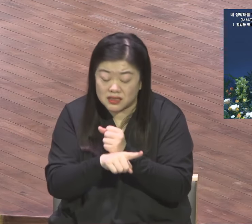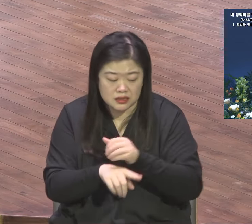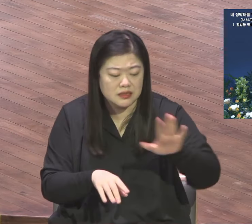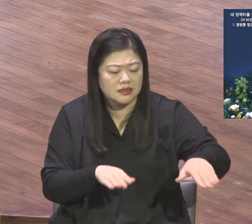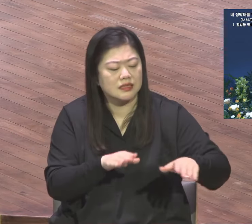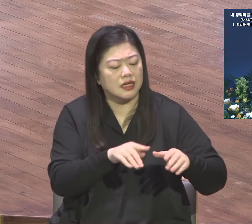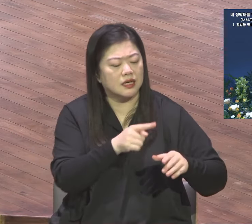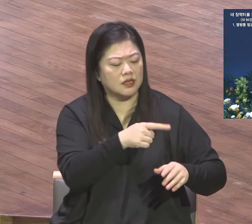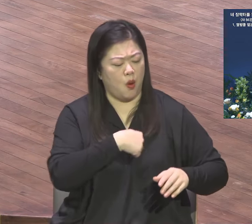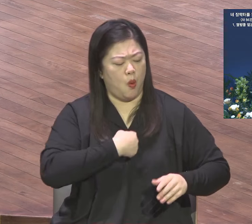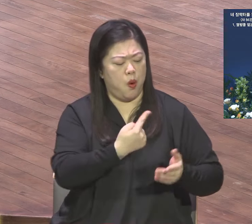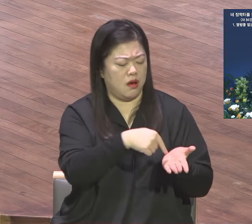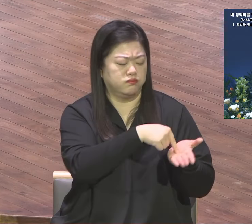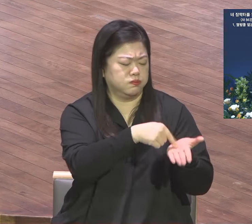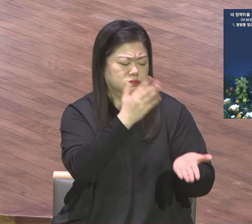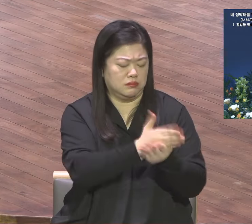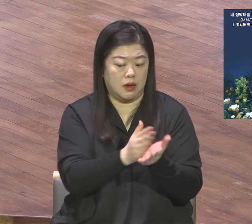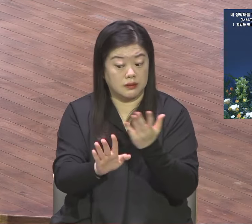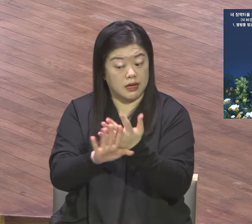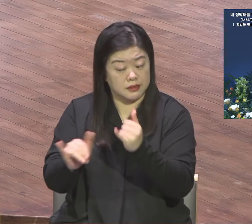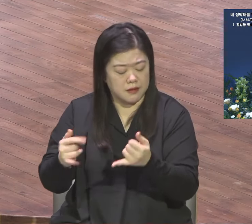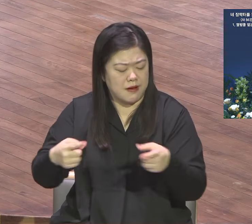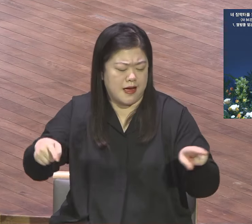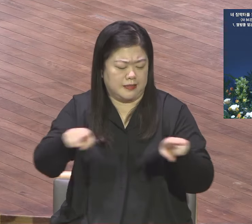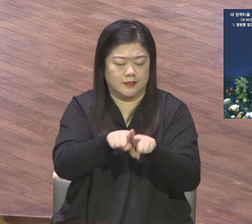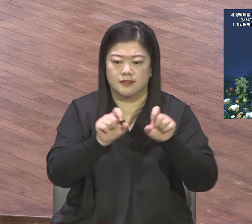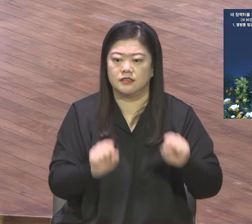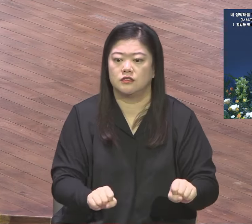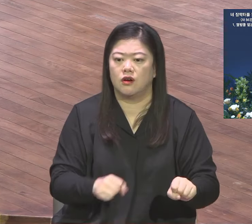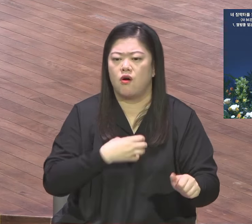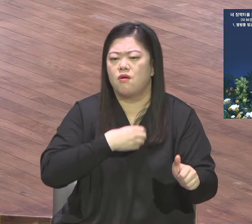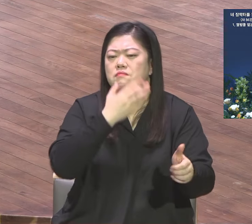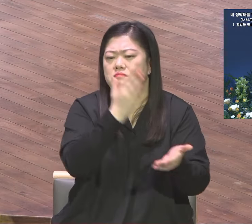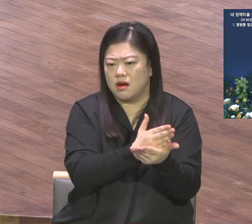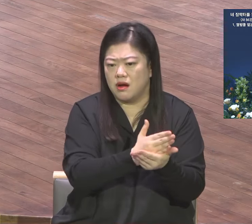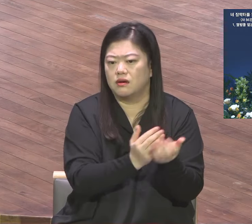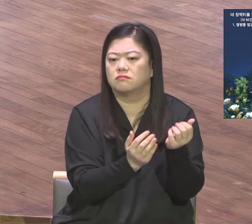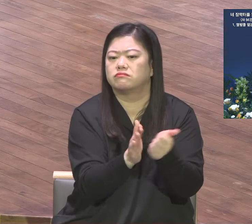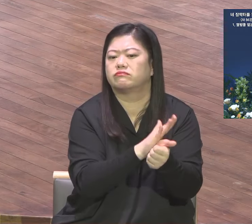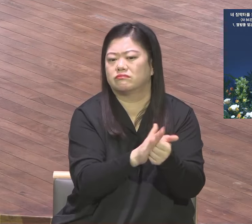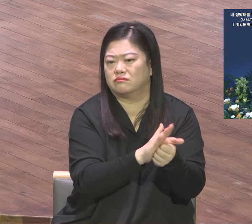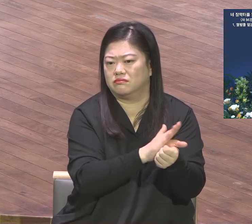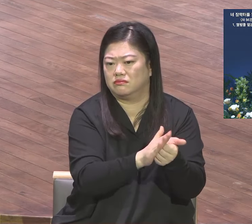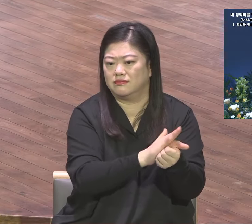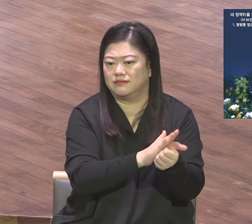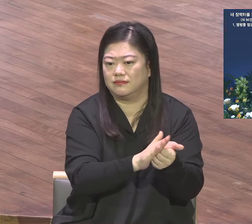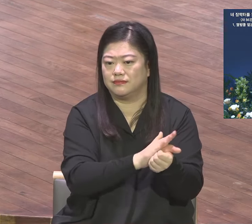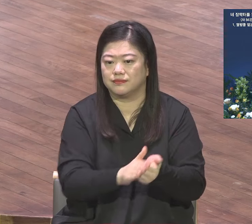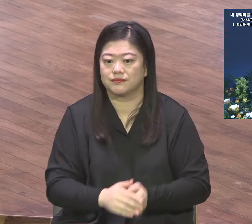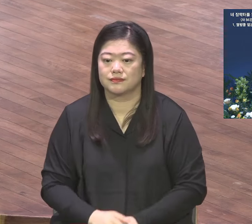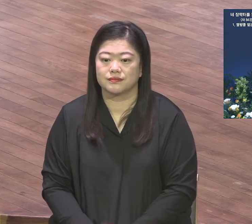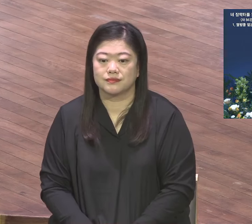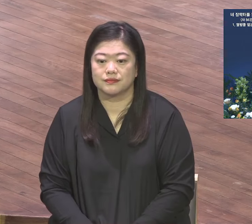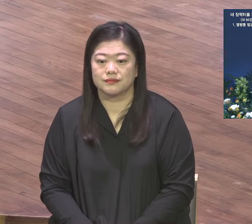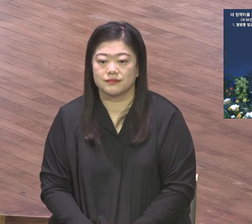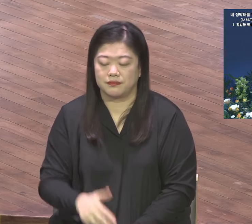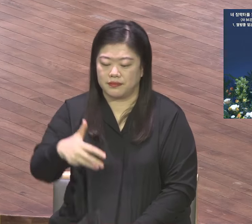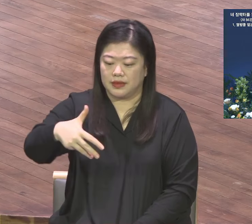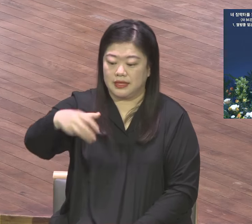본격적인 미래 대립을 대비하는 메시지를 하는 것입니다. 장세기 12장 1절